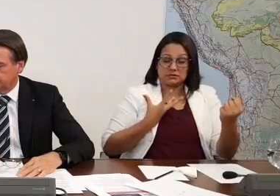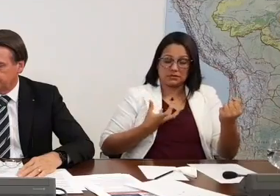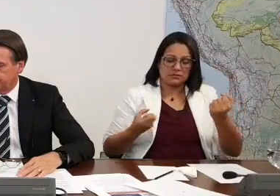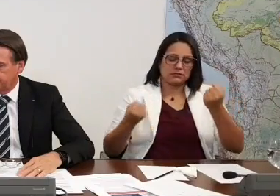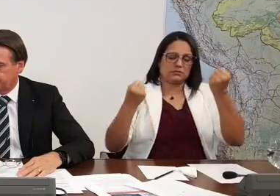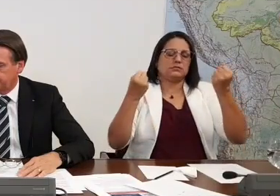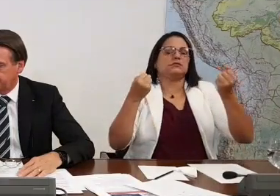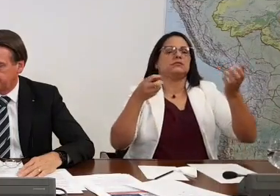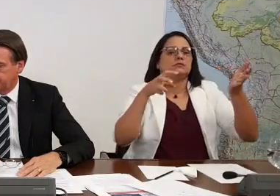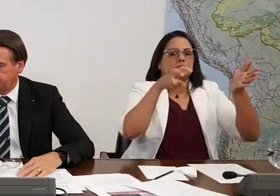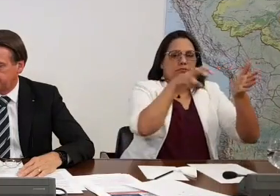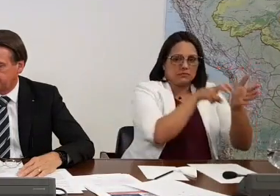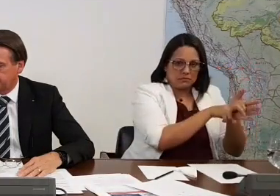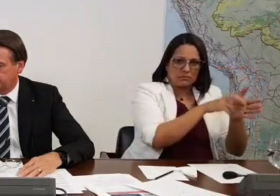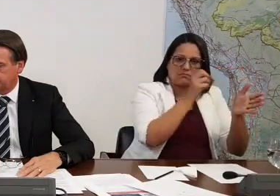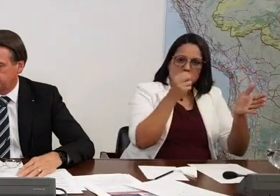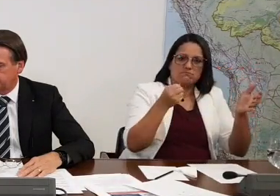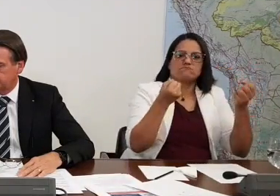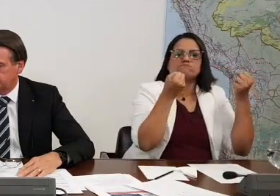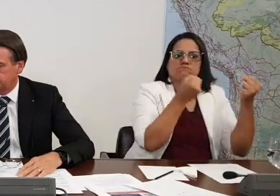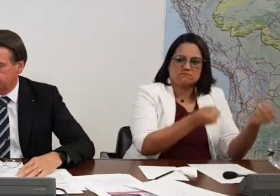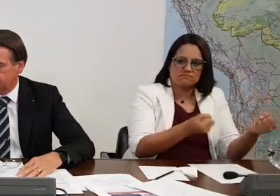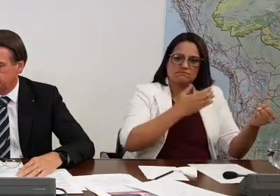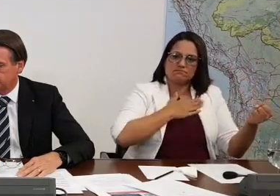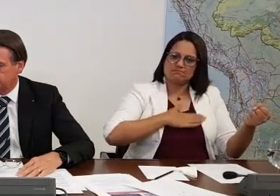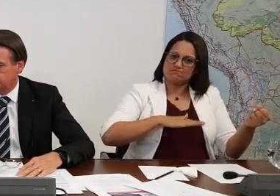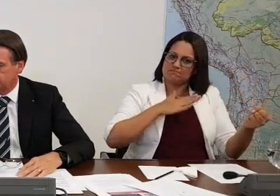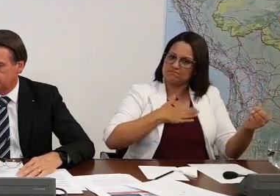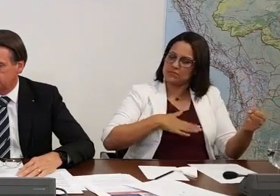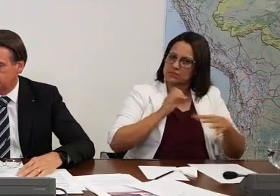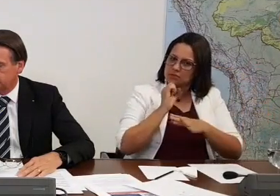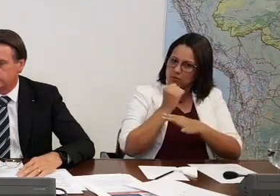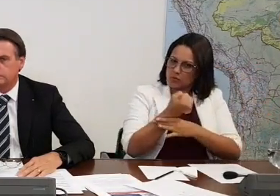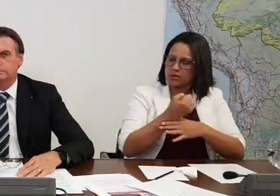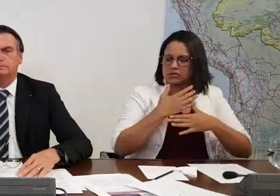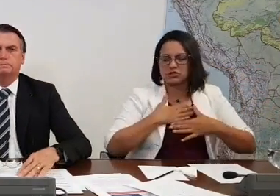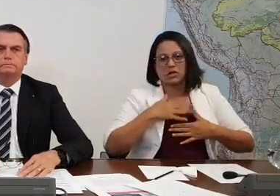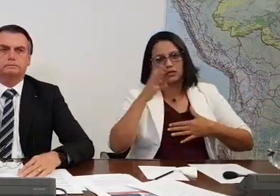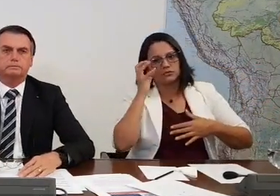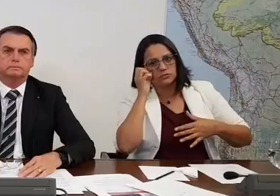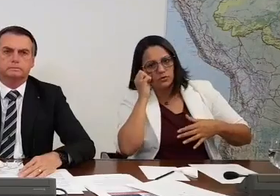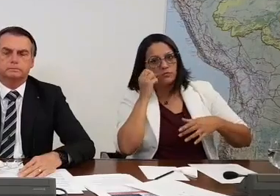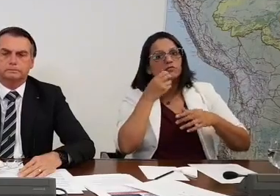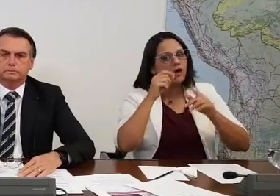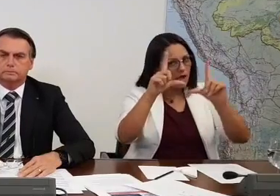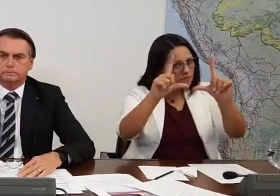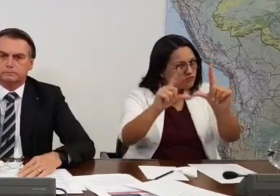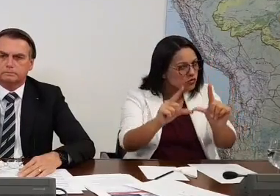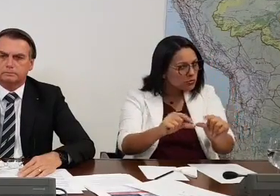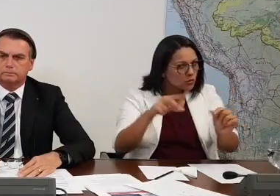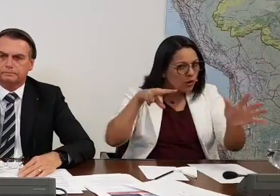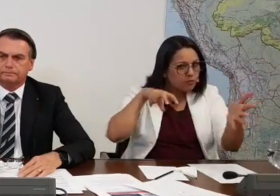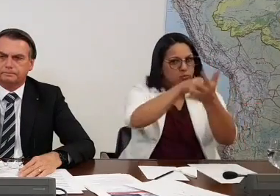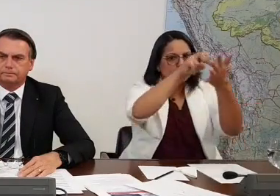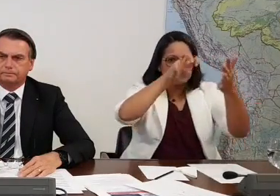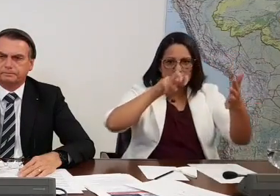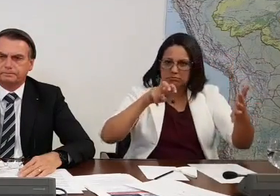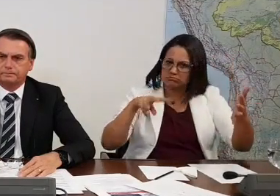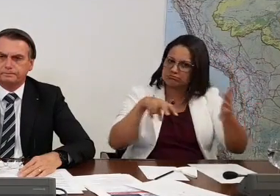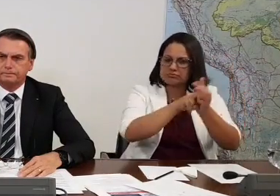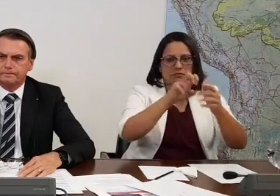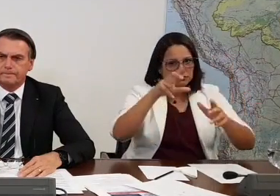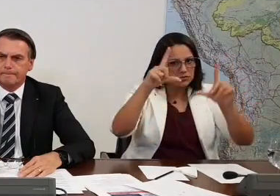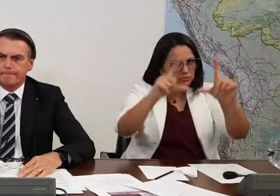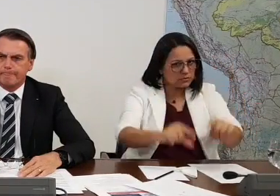com segurança, seguir sua viagem tranquilo. Isso com certeza vai ter um reflexo aí na redução de acidentes. Então, é um